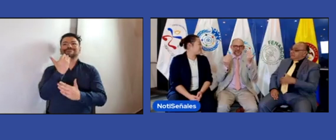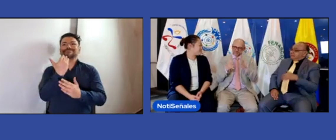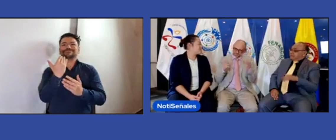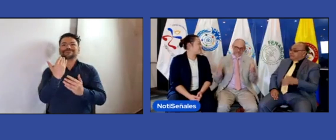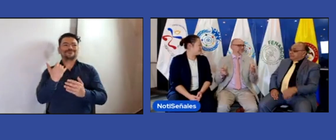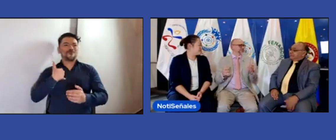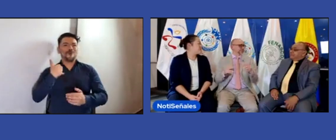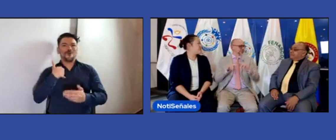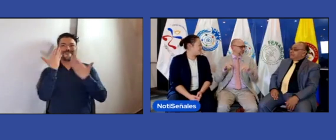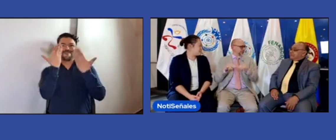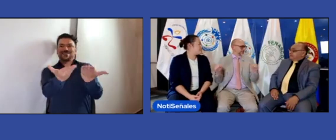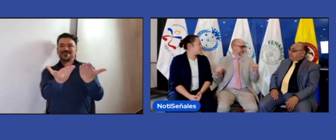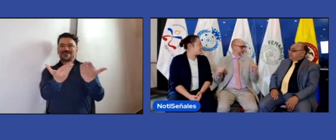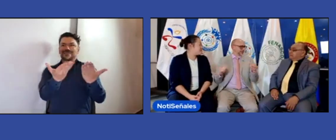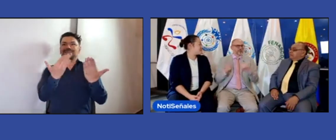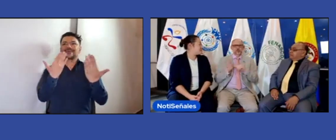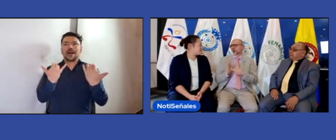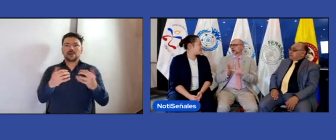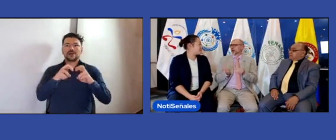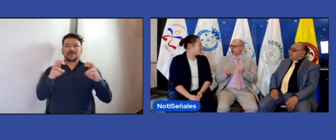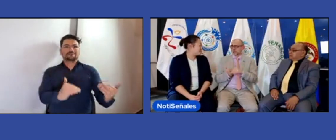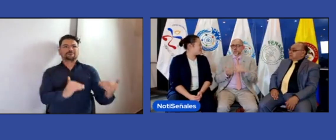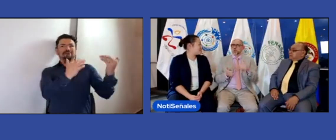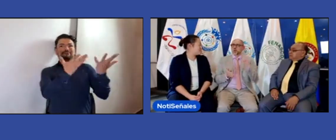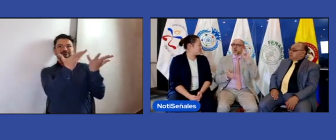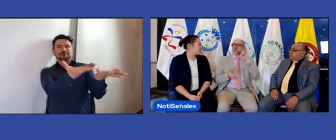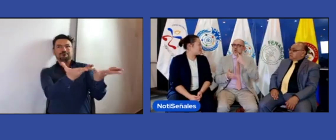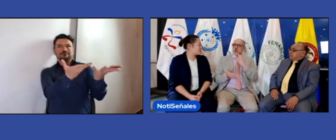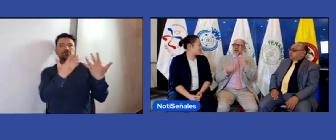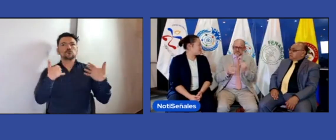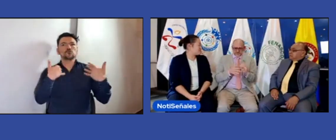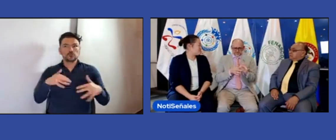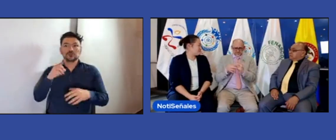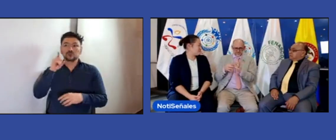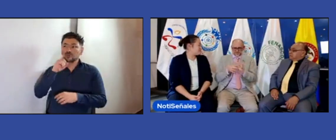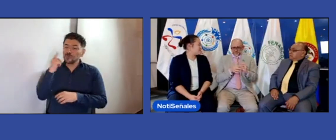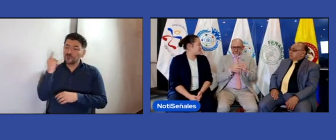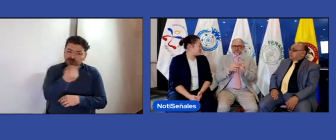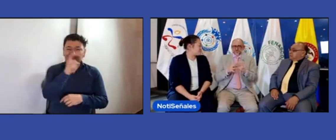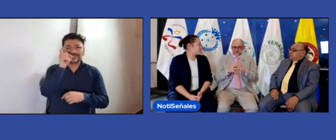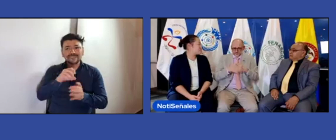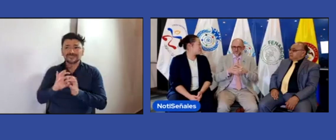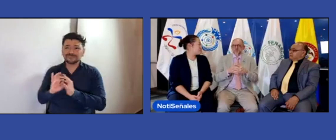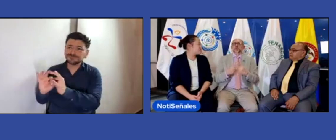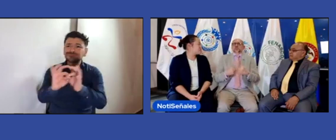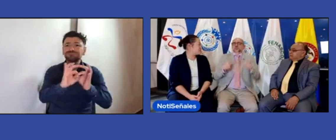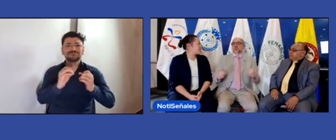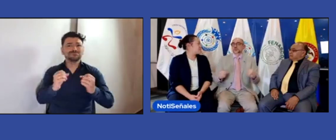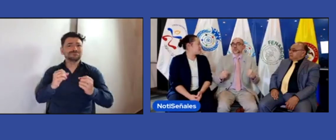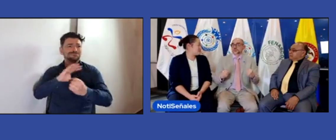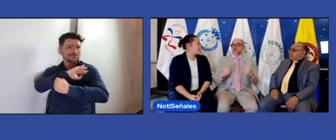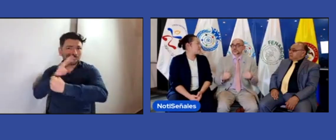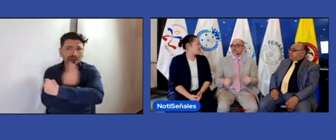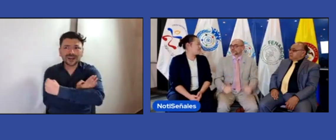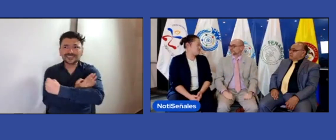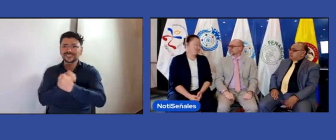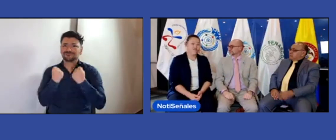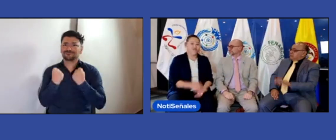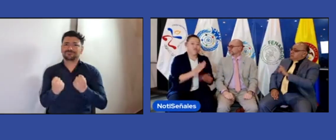que después vienen personas hipoacústicas, pero quienes lideran también en este aspecto son la sección de jóvenes sordos. Así que